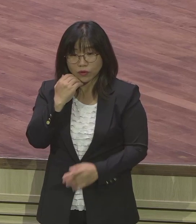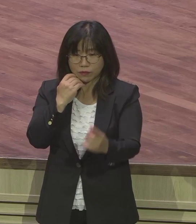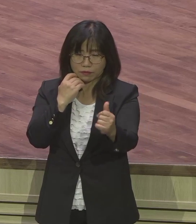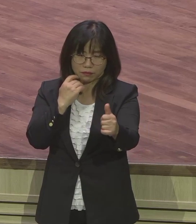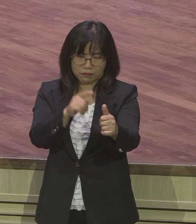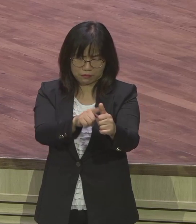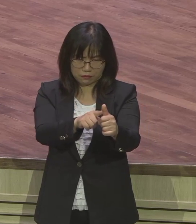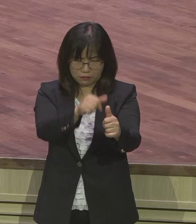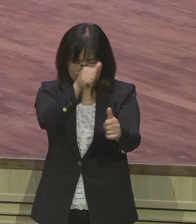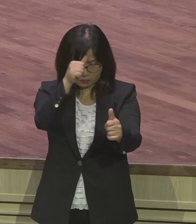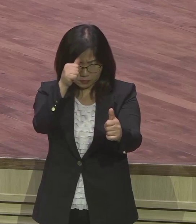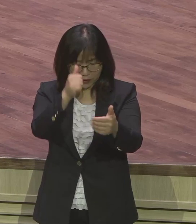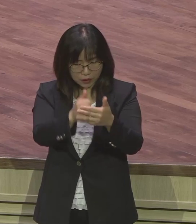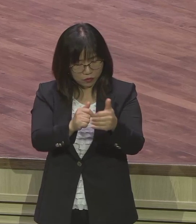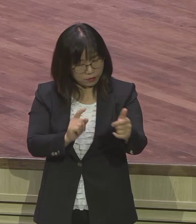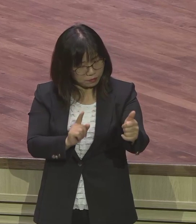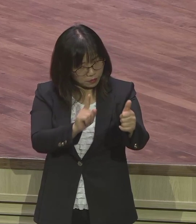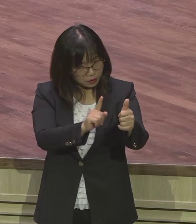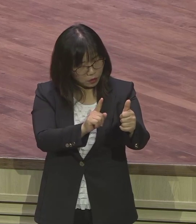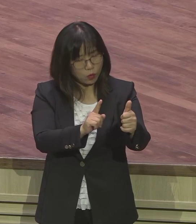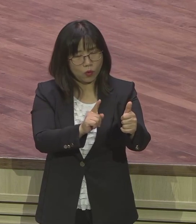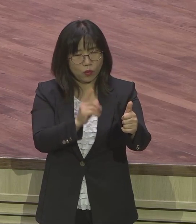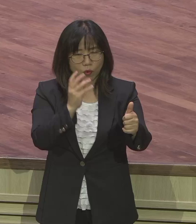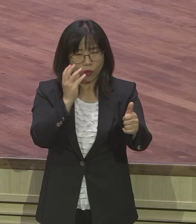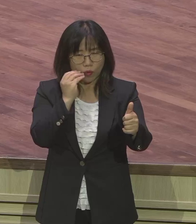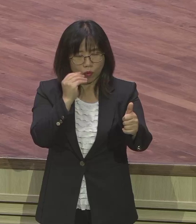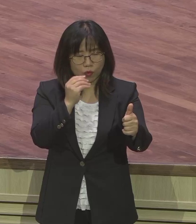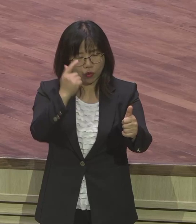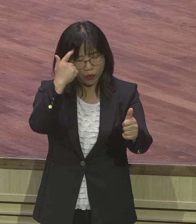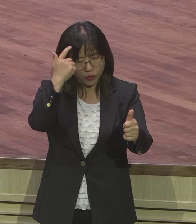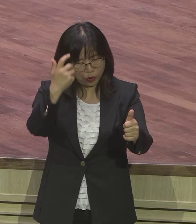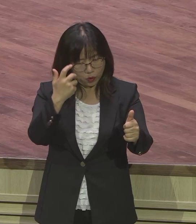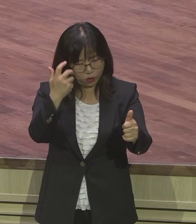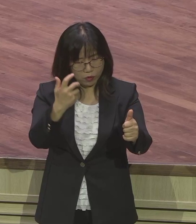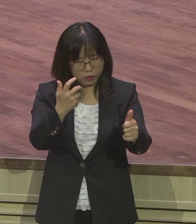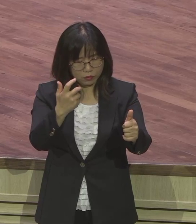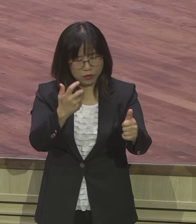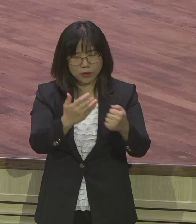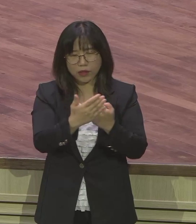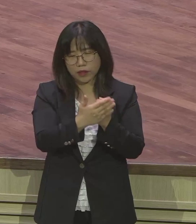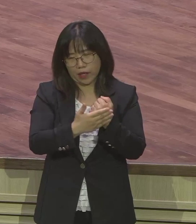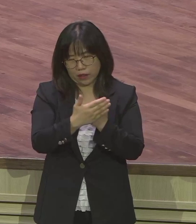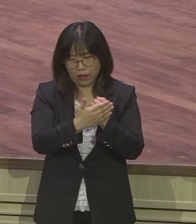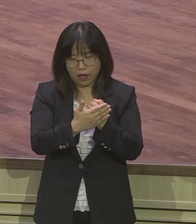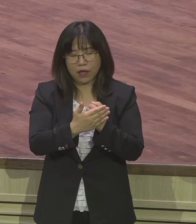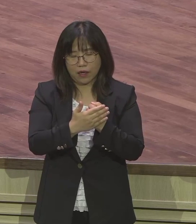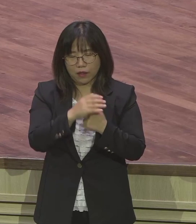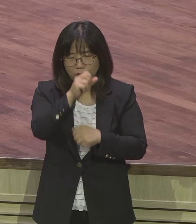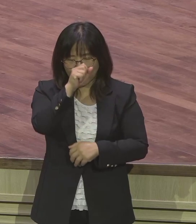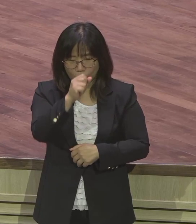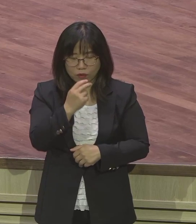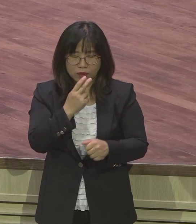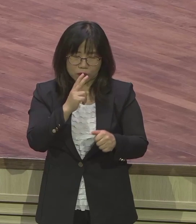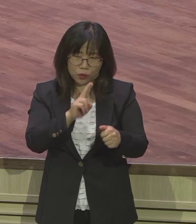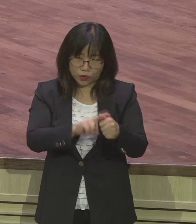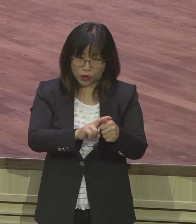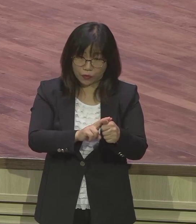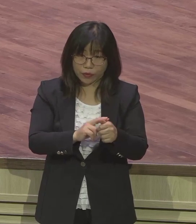영적인 뭔가를 느낄 수 있어요 내가 도전이 된다 만날수록 영적인 내가